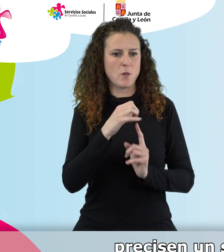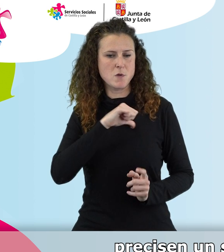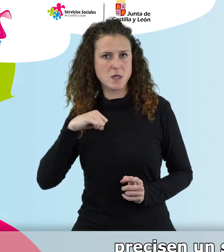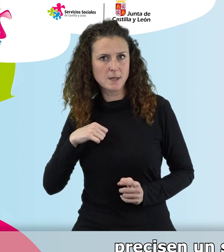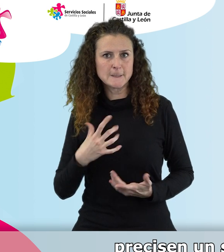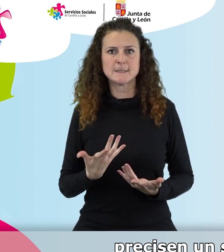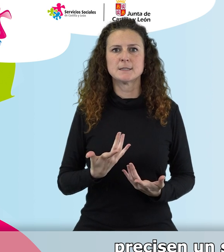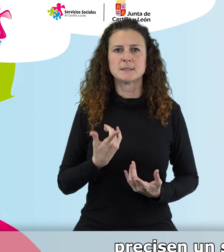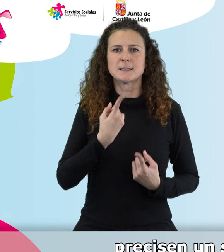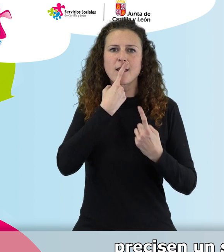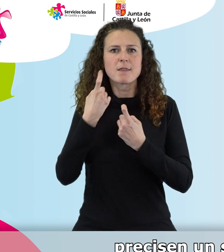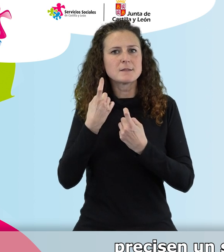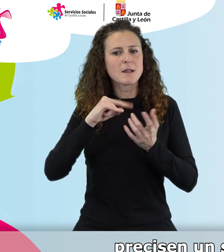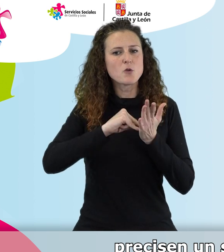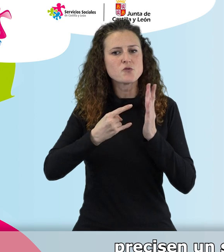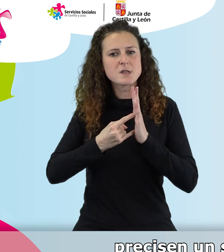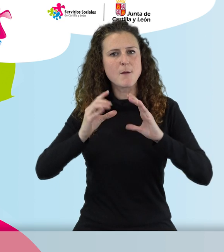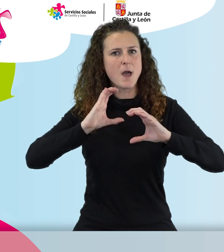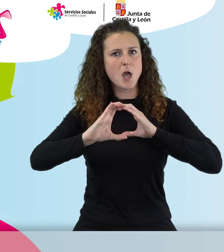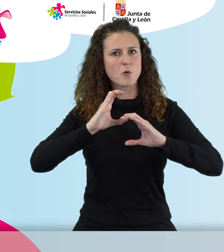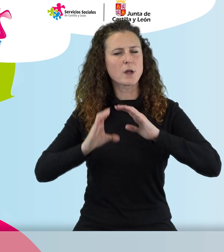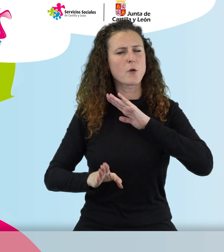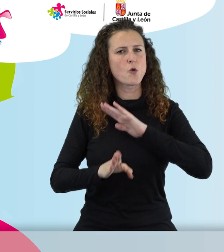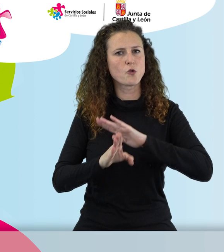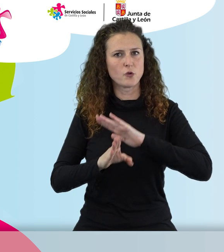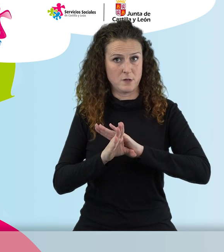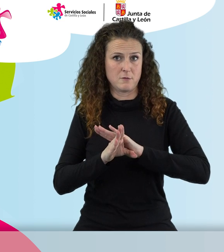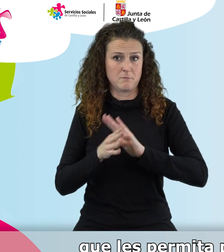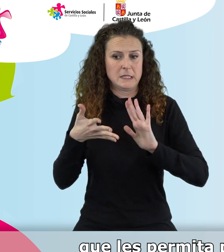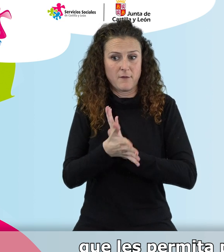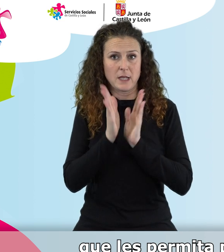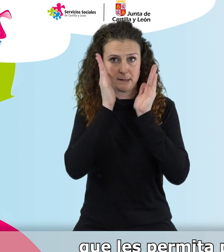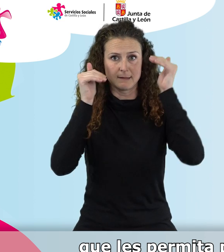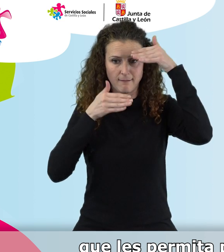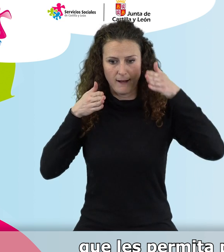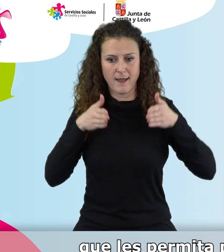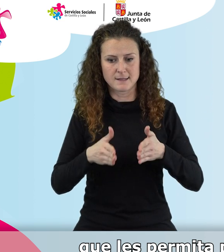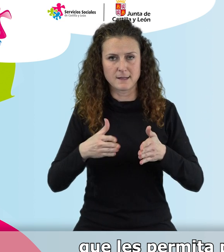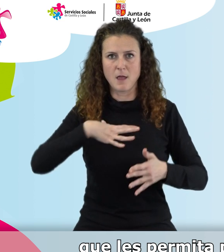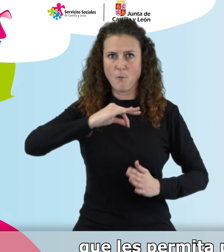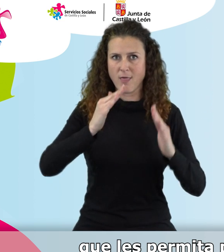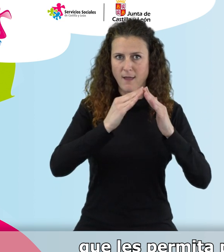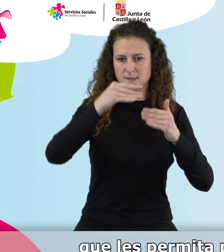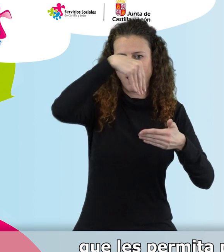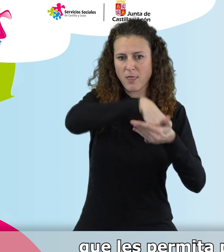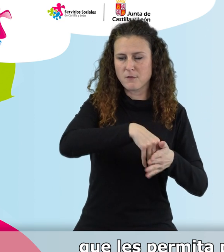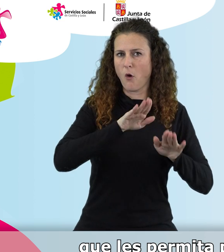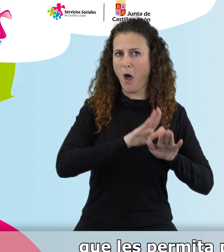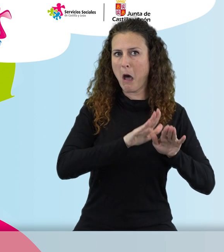precisen un sistema de comunicación continuo, que es lo que es la teleasistencia, que les permita permanecer en su domicilio habitual.